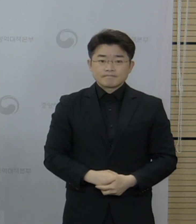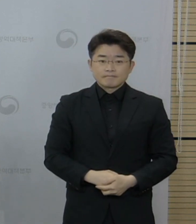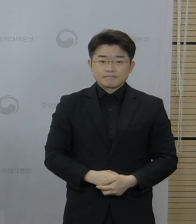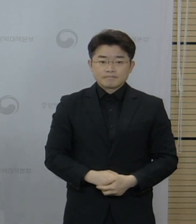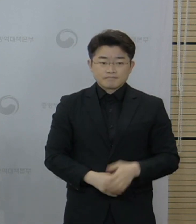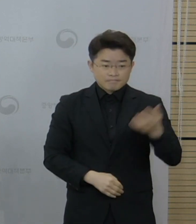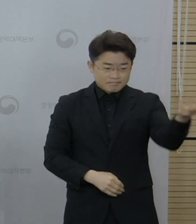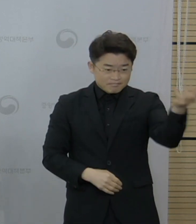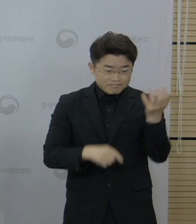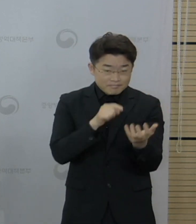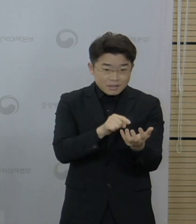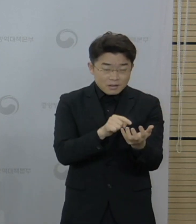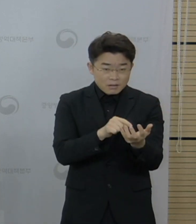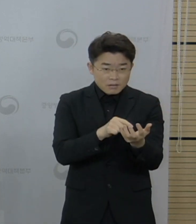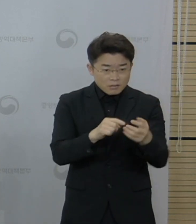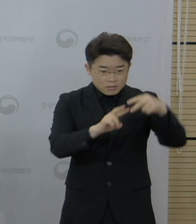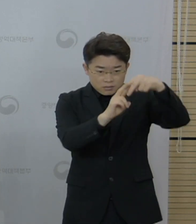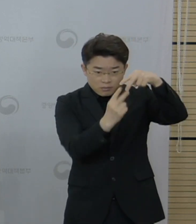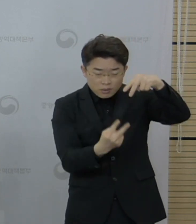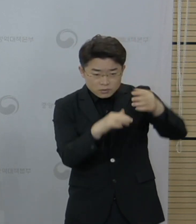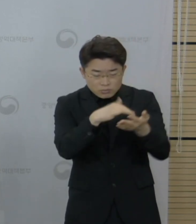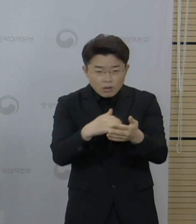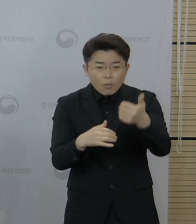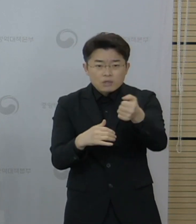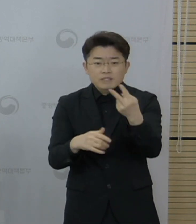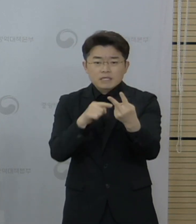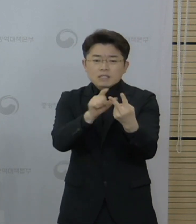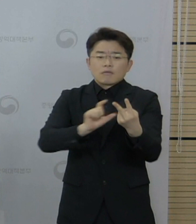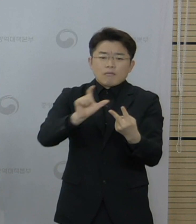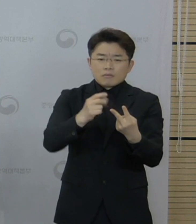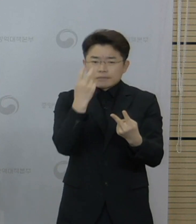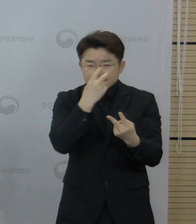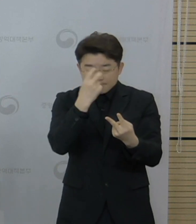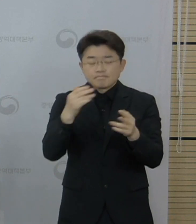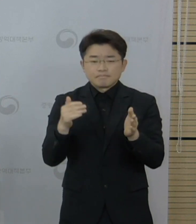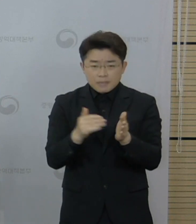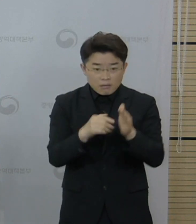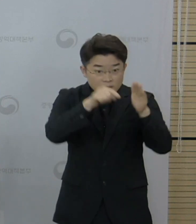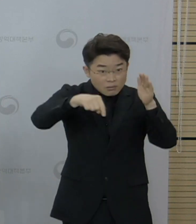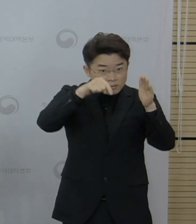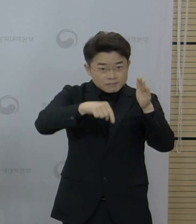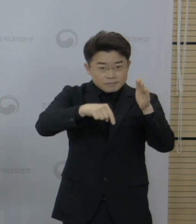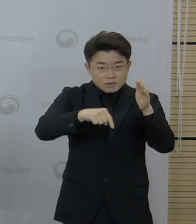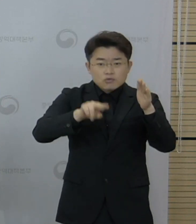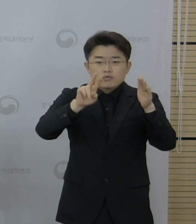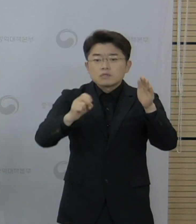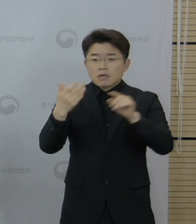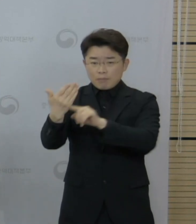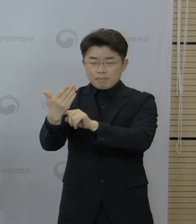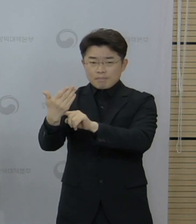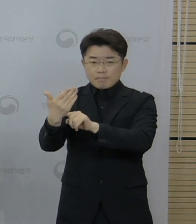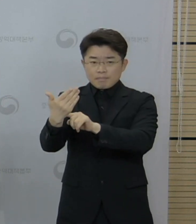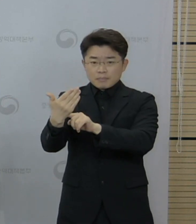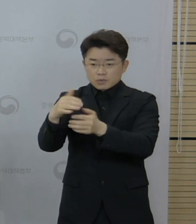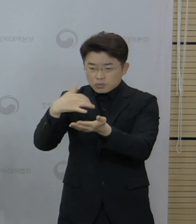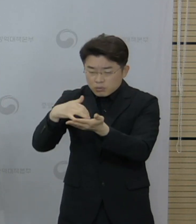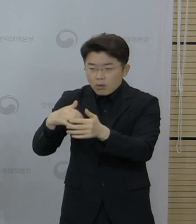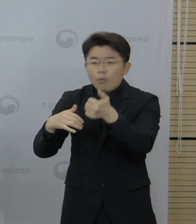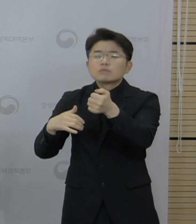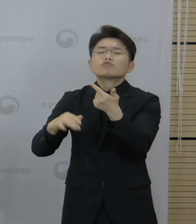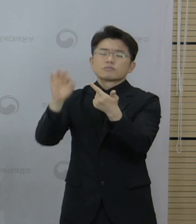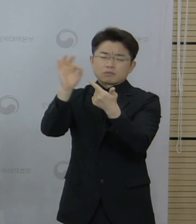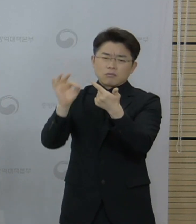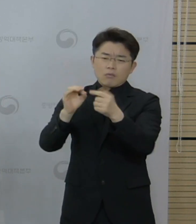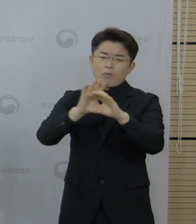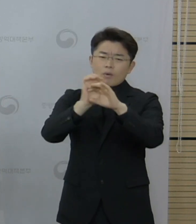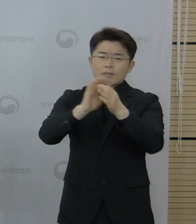유입 사례에 대해서는 52건에 대한 검사가 진행되었고, 이 중에 29건, 56%가 변이로